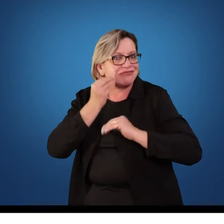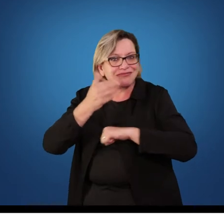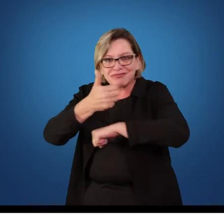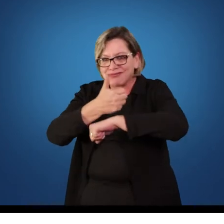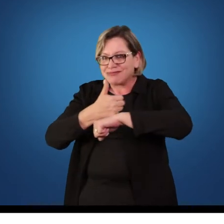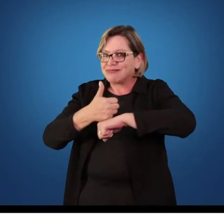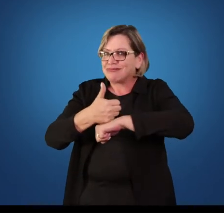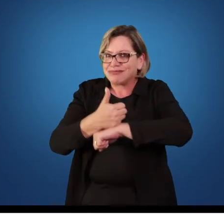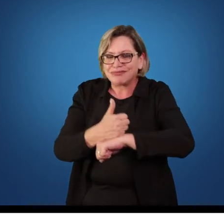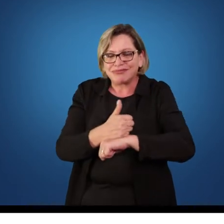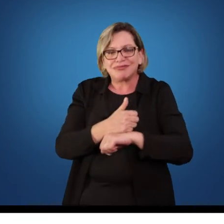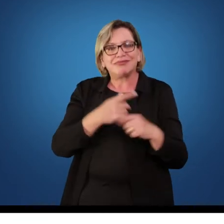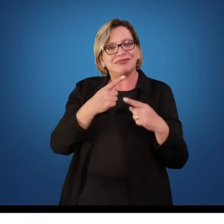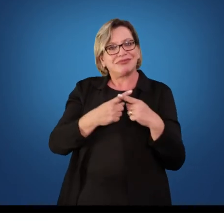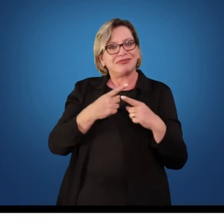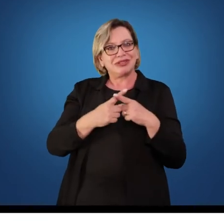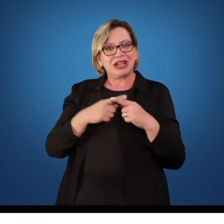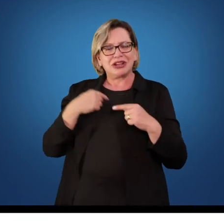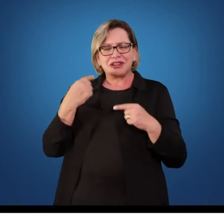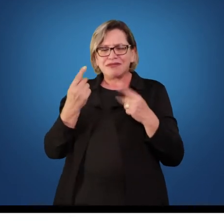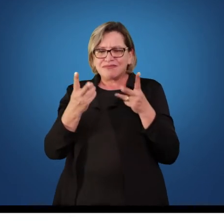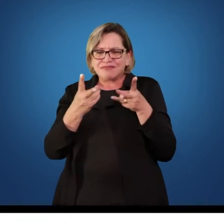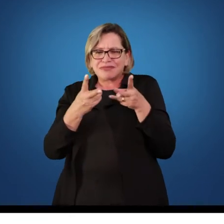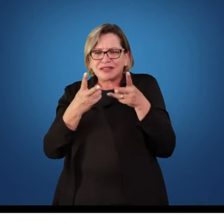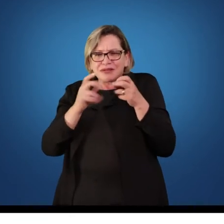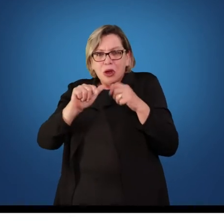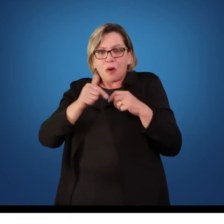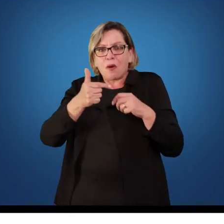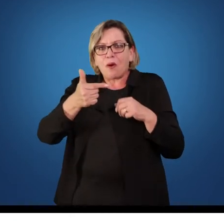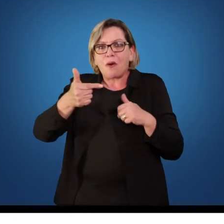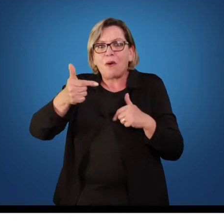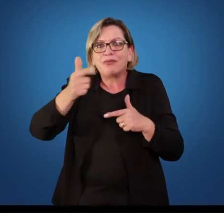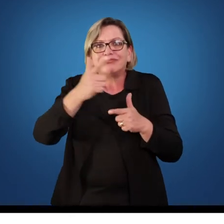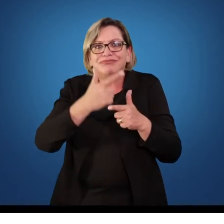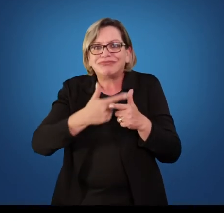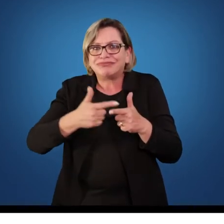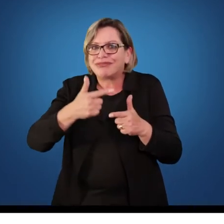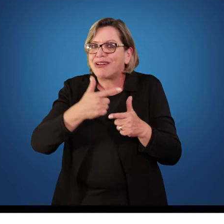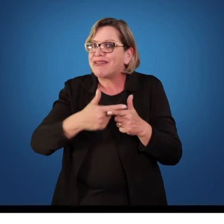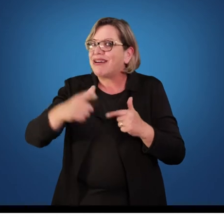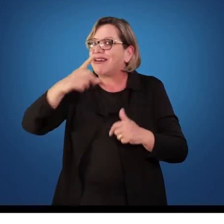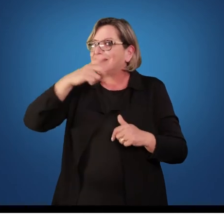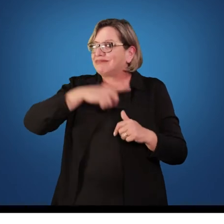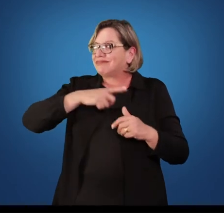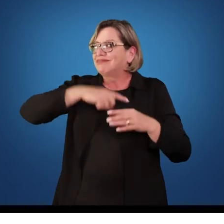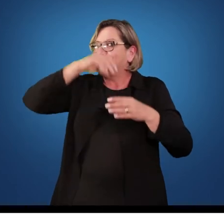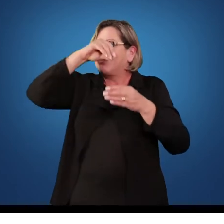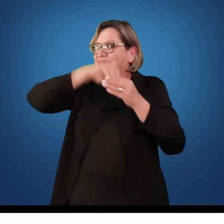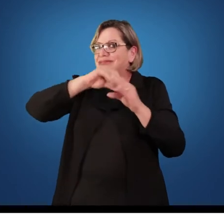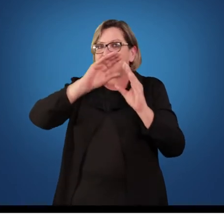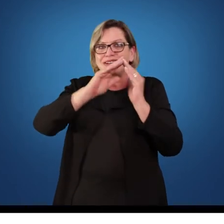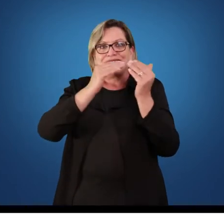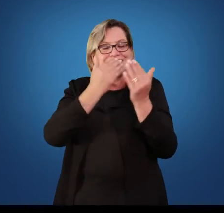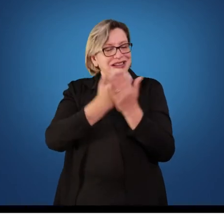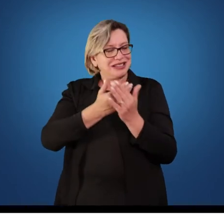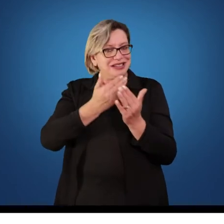Porque aí nós passamos a visualizar outras questões que estão presentes no dia a dia da escola, que muitas vezes, na